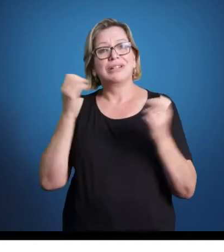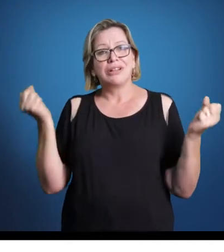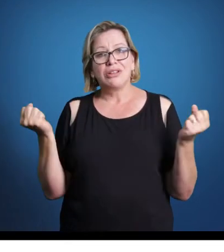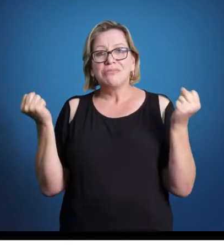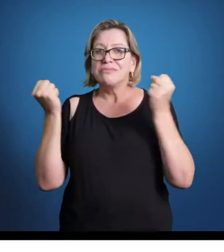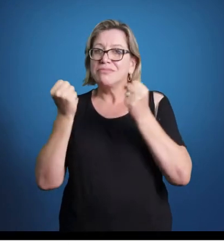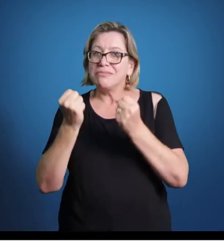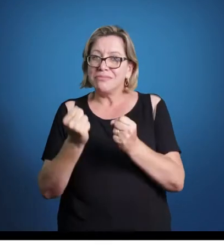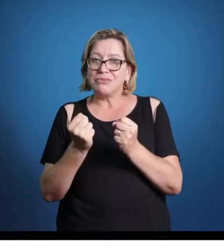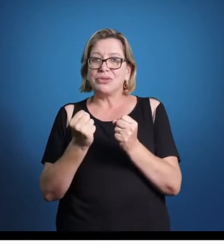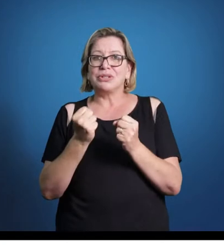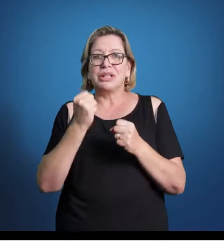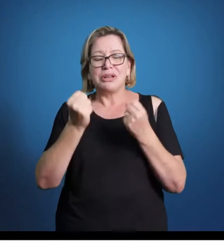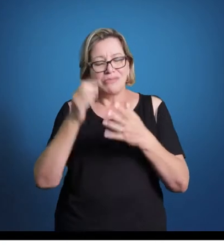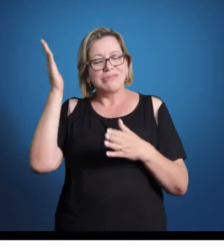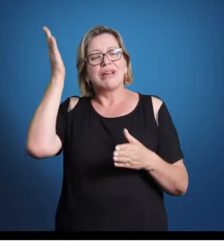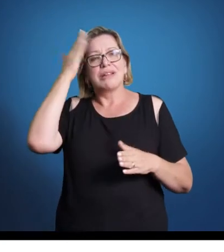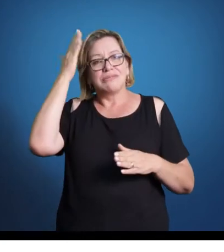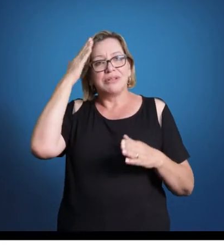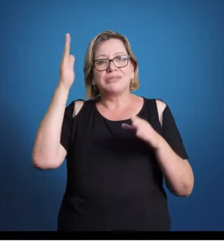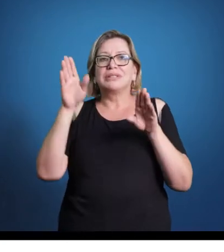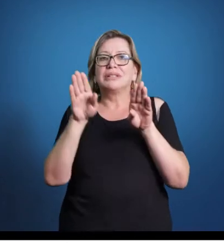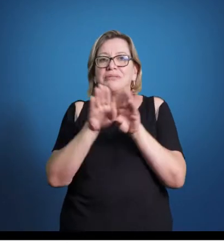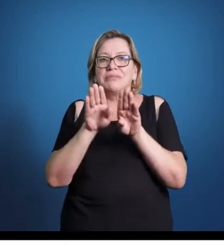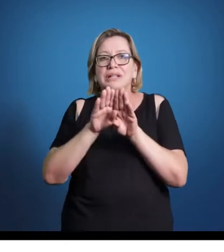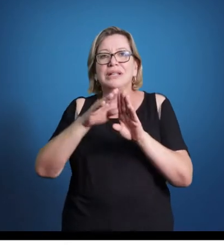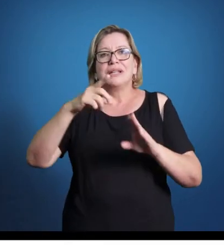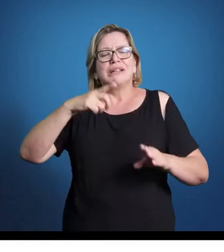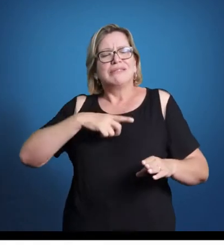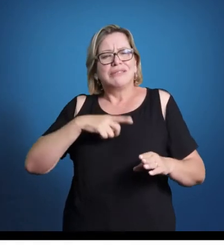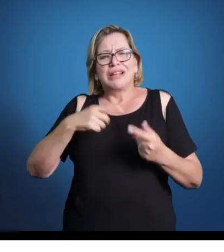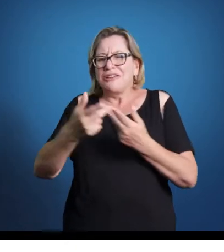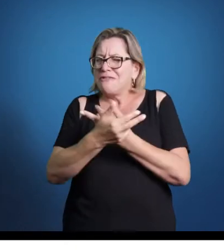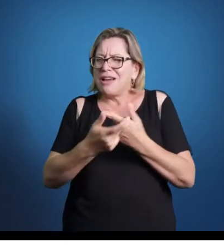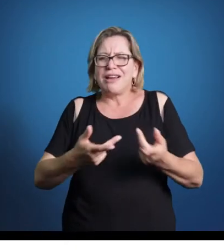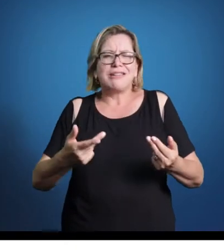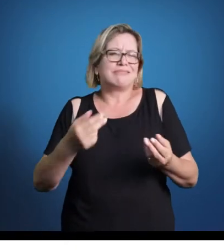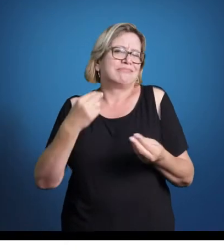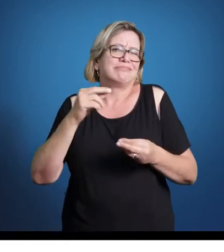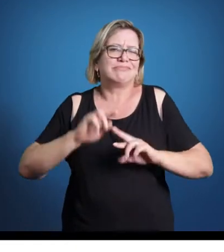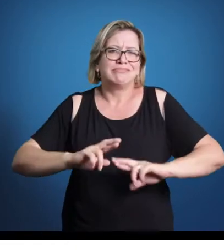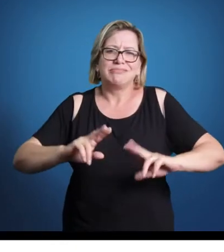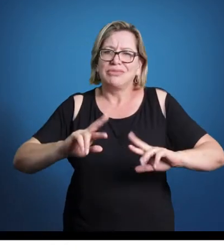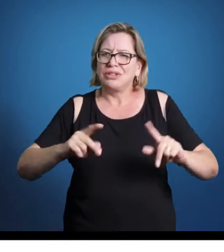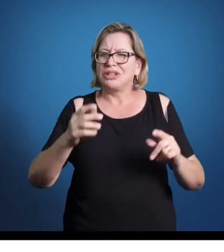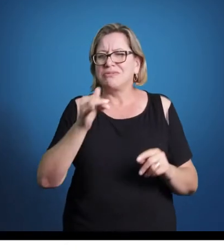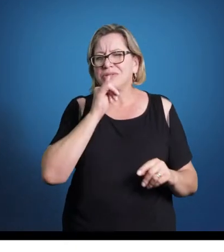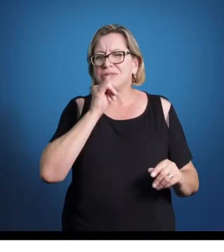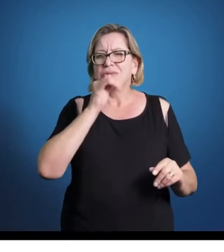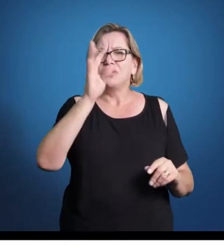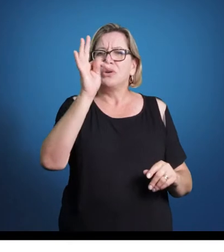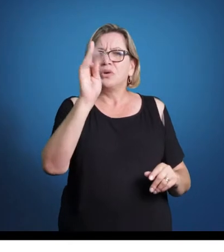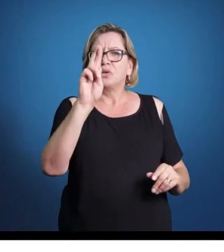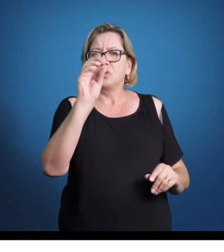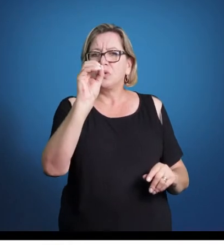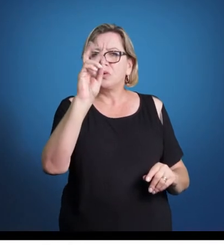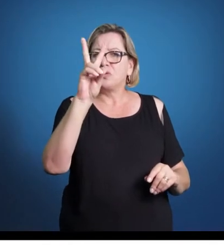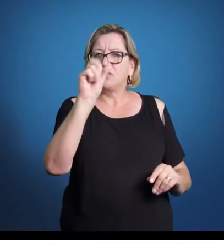possível, é claro que é sabido, há, por exemplo, todos os trovadorismos que aconteceram naquele período, mas ele tem pouco registro